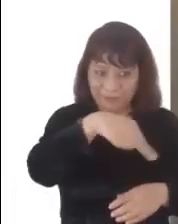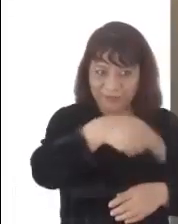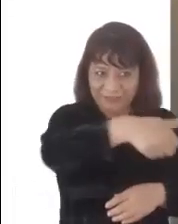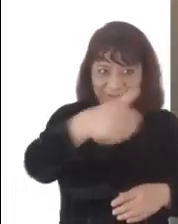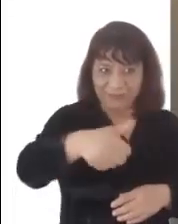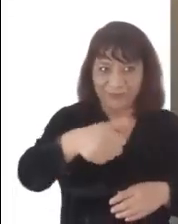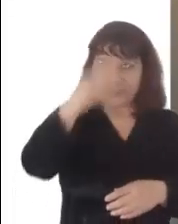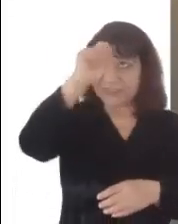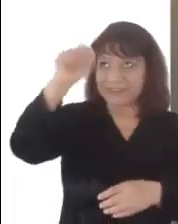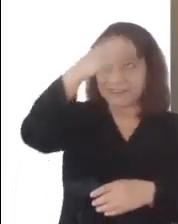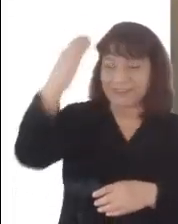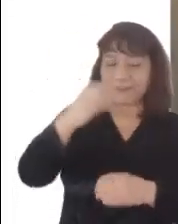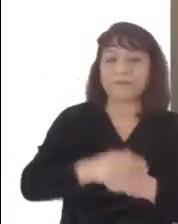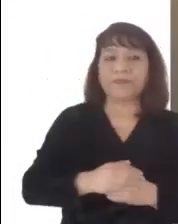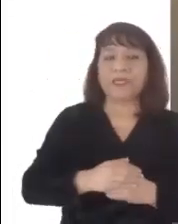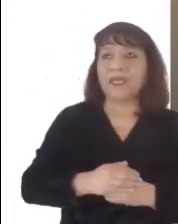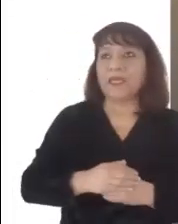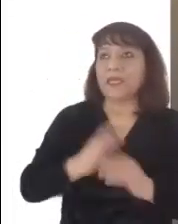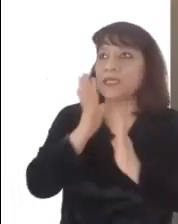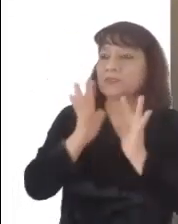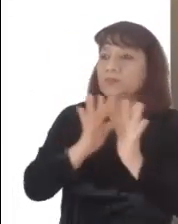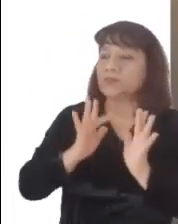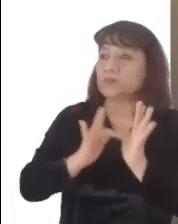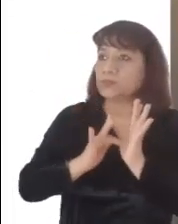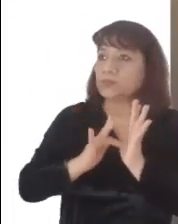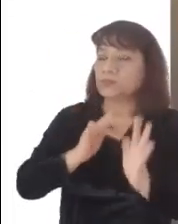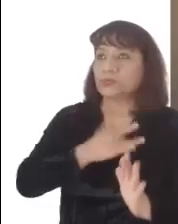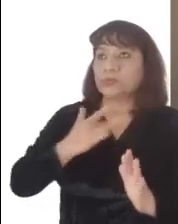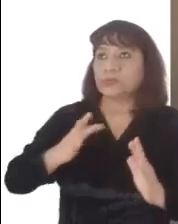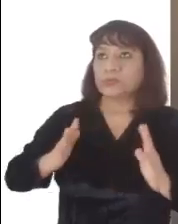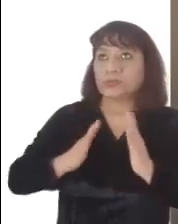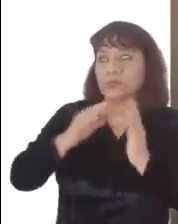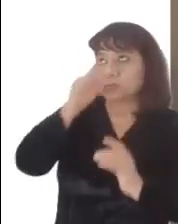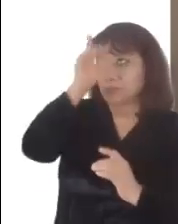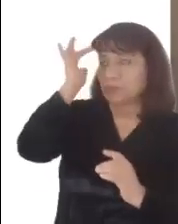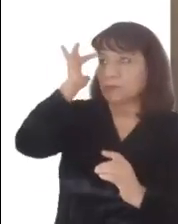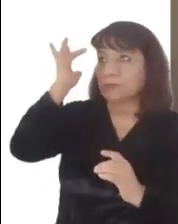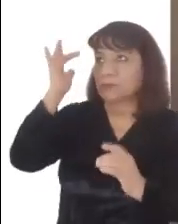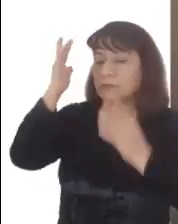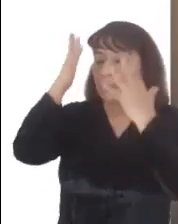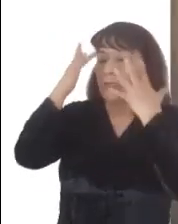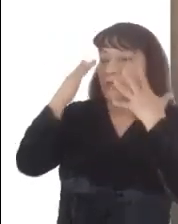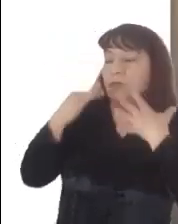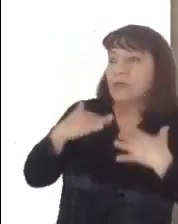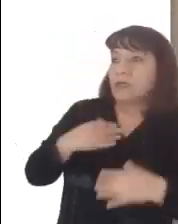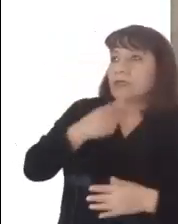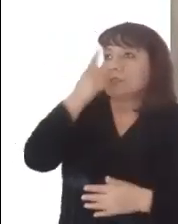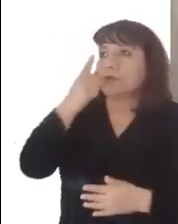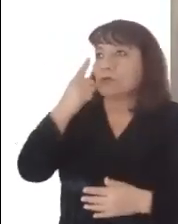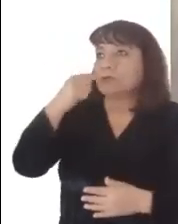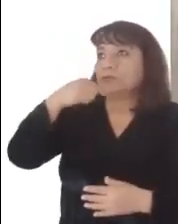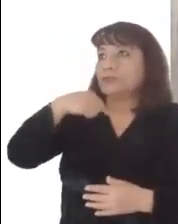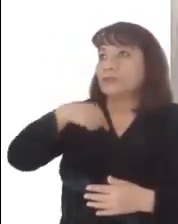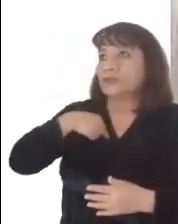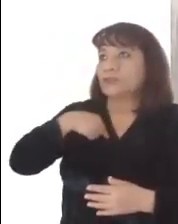cielo. En aquella misma hora, Jesús se llenó de júbilo en el Espíritu Santo y exclamó, Yo te alabo, Padre,